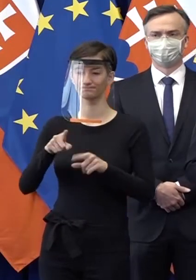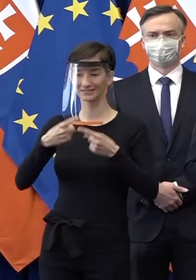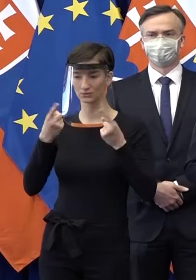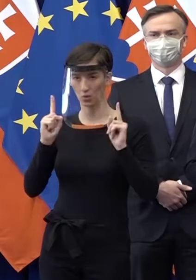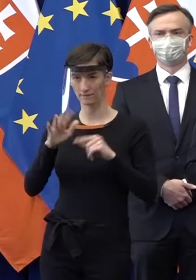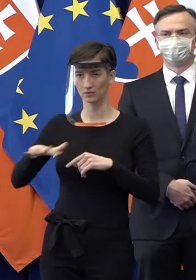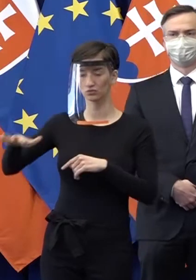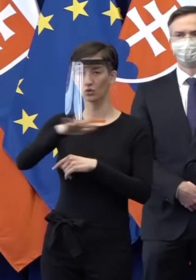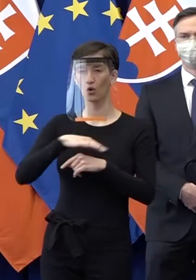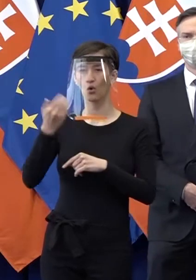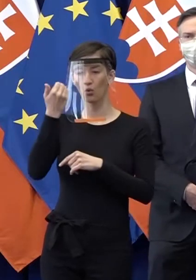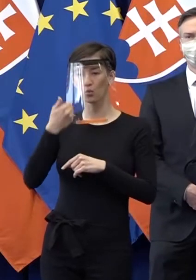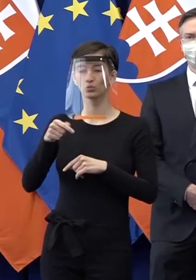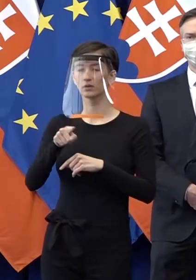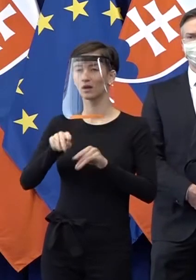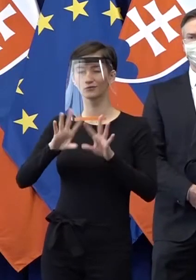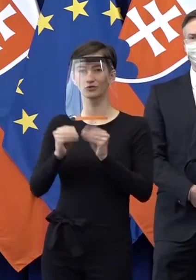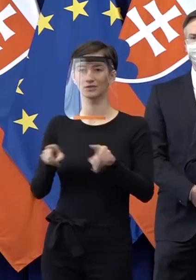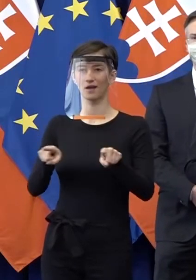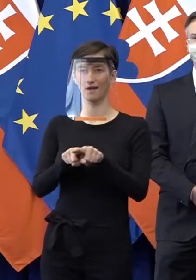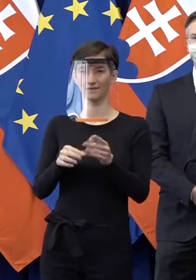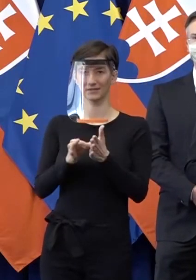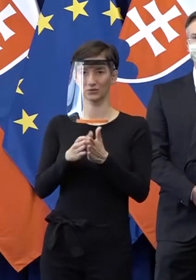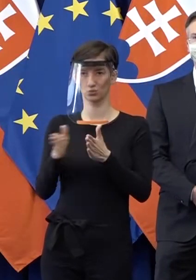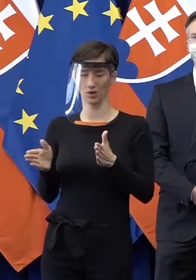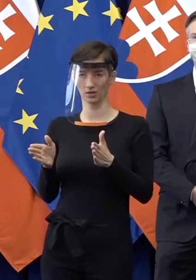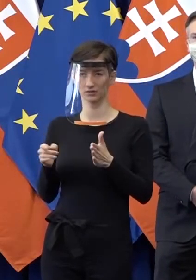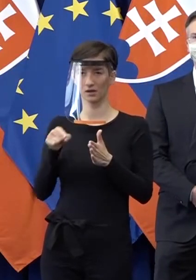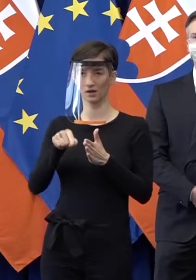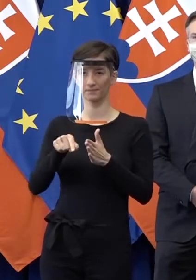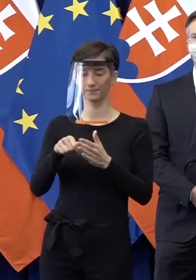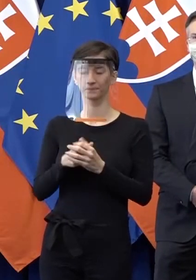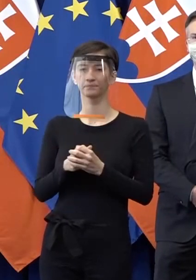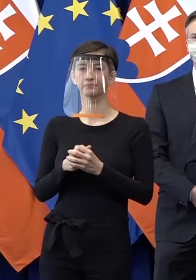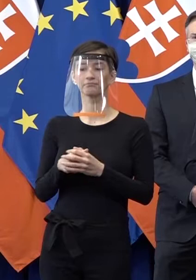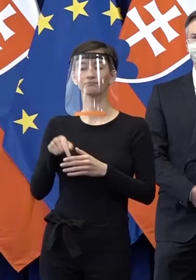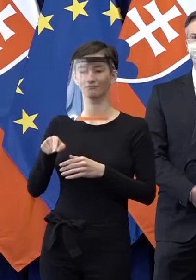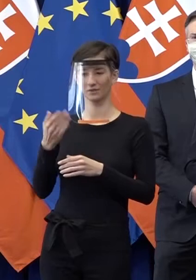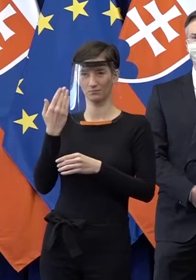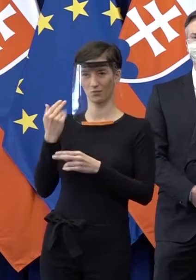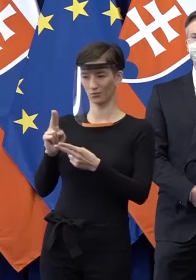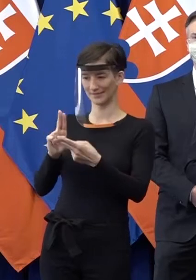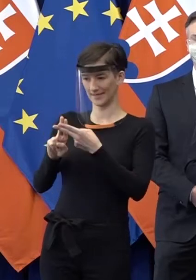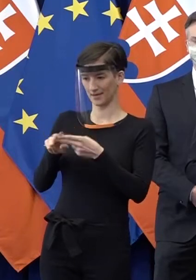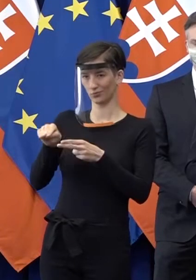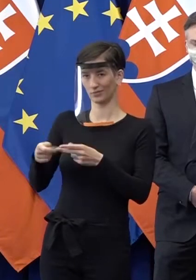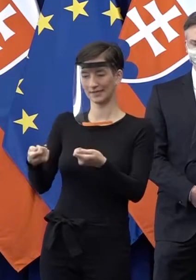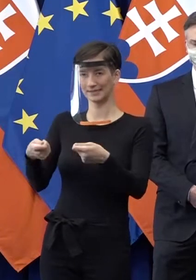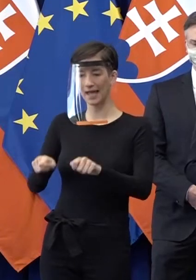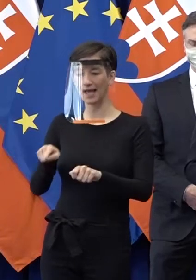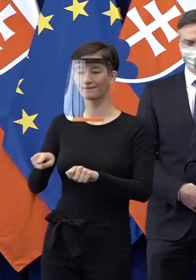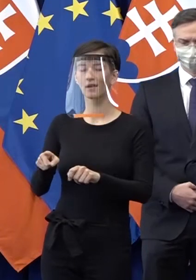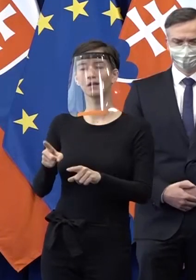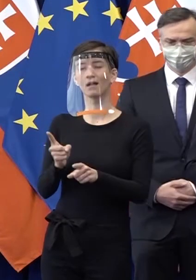jedna krajina, vnútorne štrukturovaná. A my sme na záver toho sletvunia si povedali takú spoločnú myšlienku,